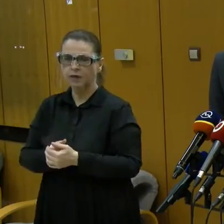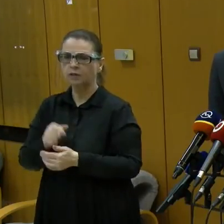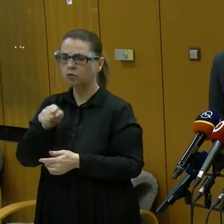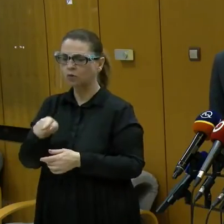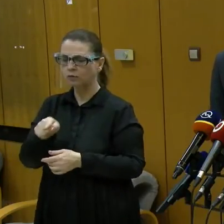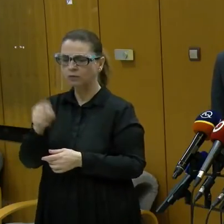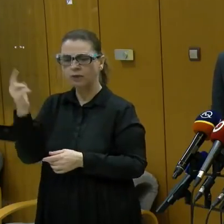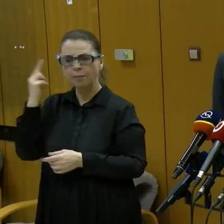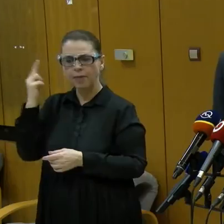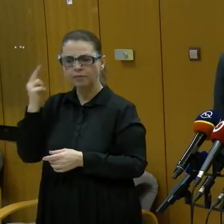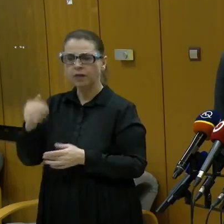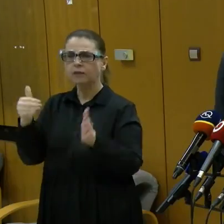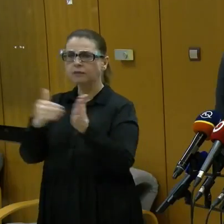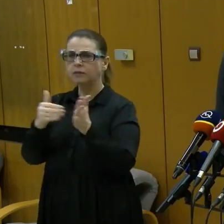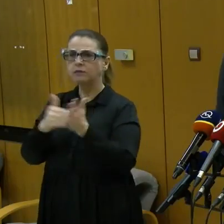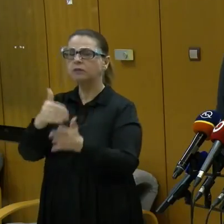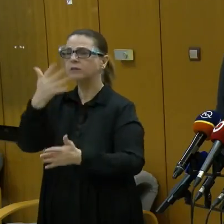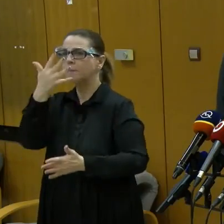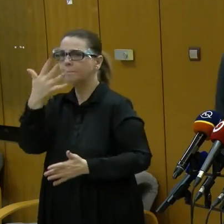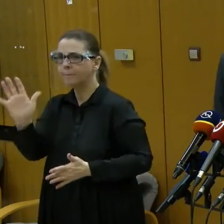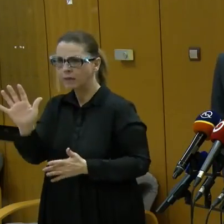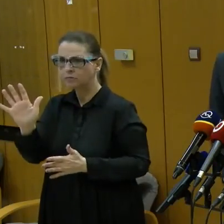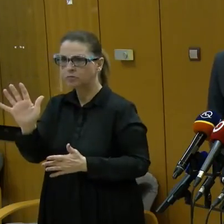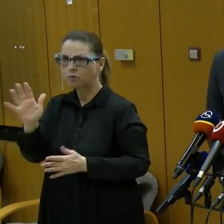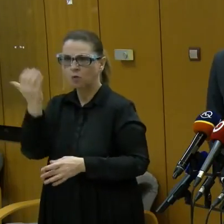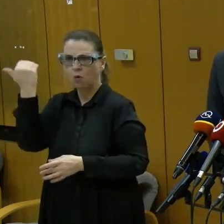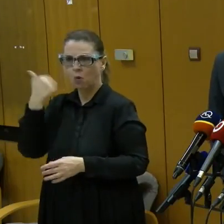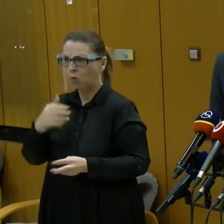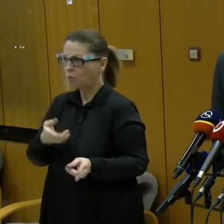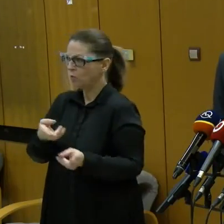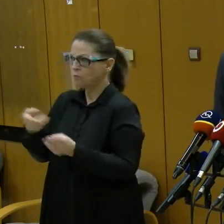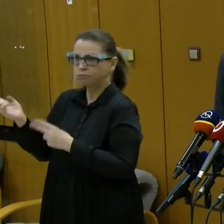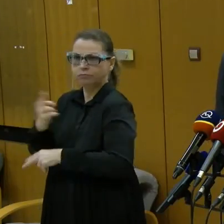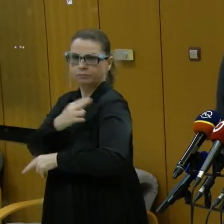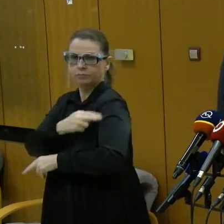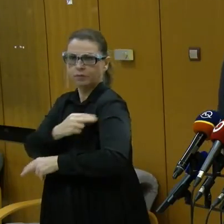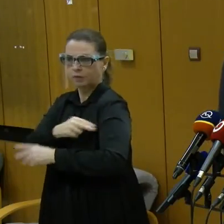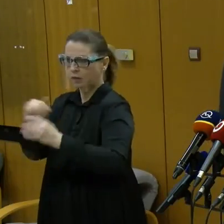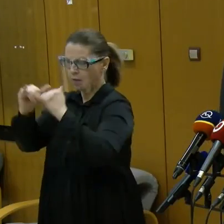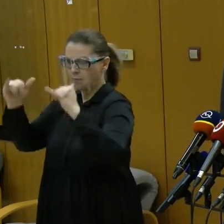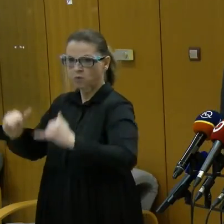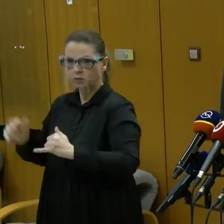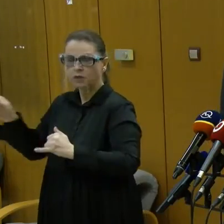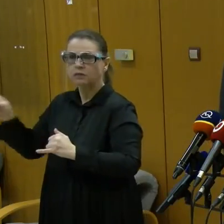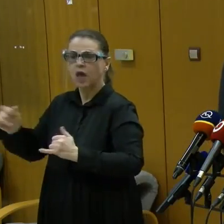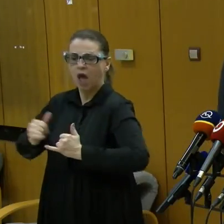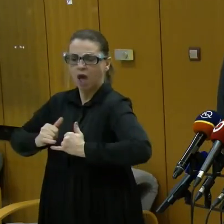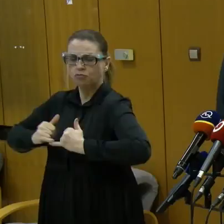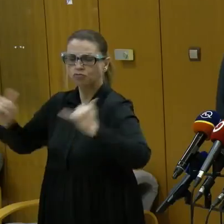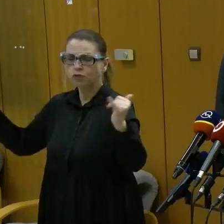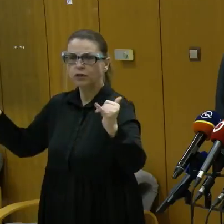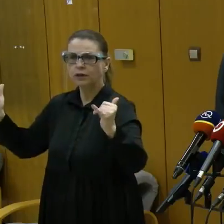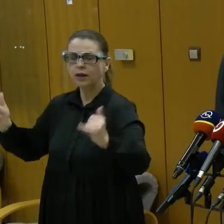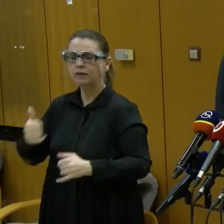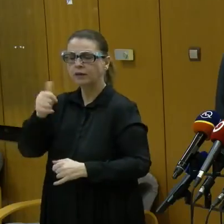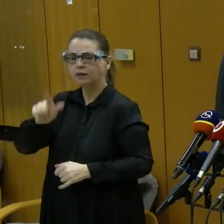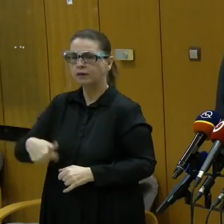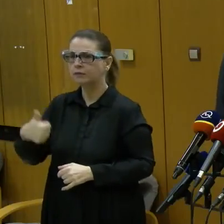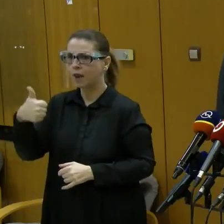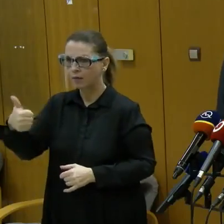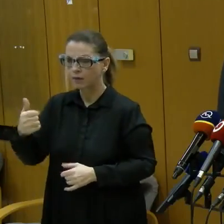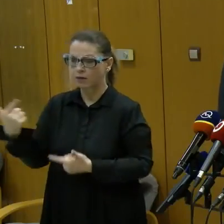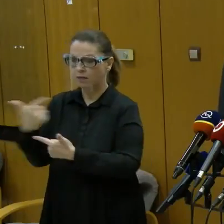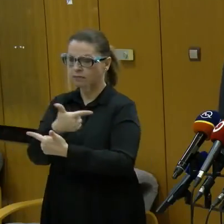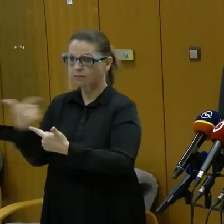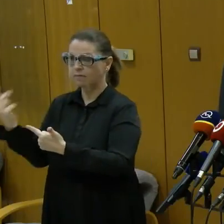hospitalizovaných ľudí a ten faktor šierenia vyšší ako 1,1. To znamená, ak